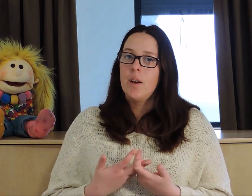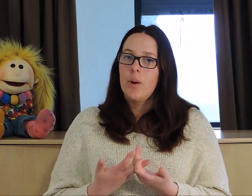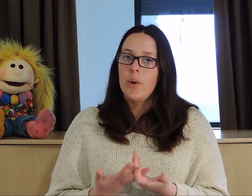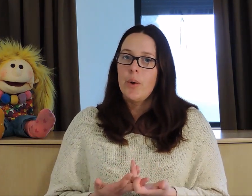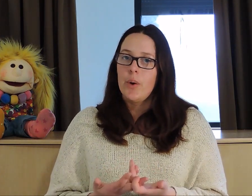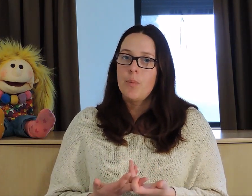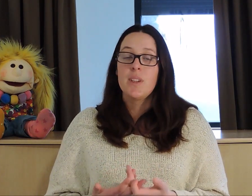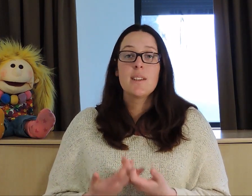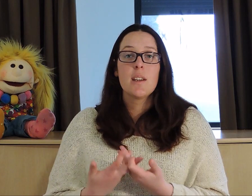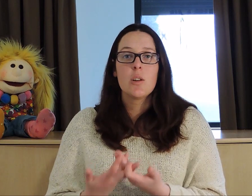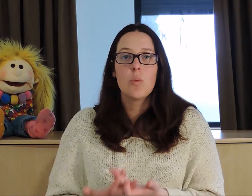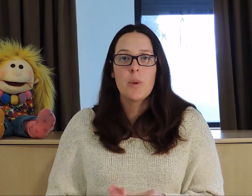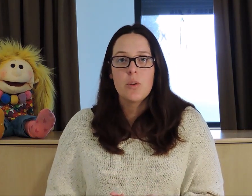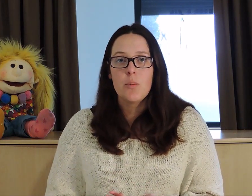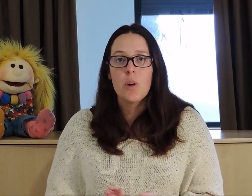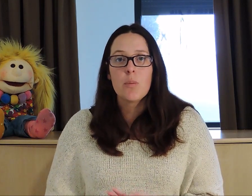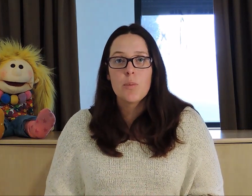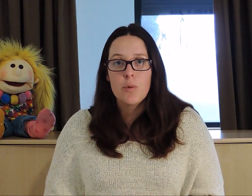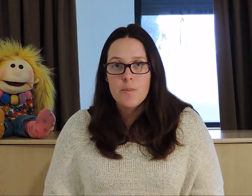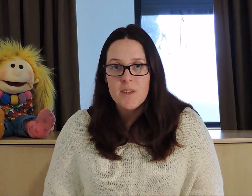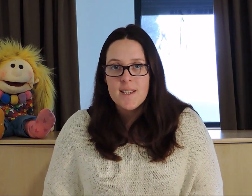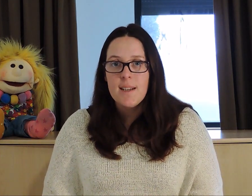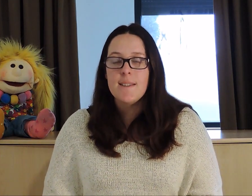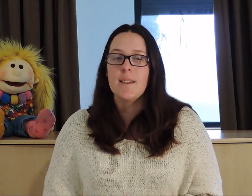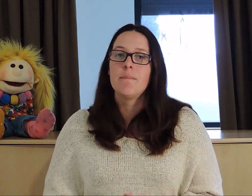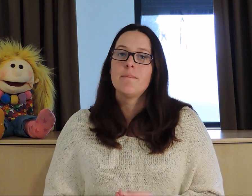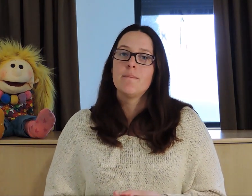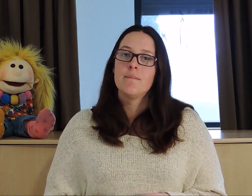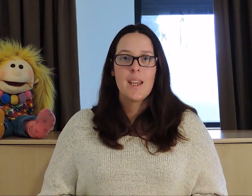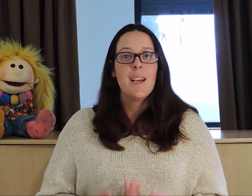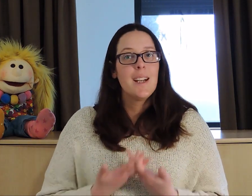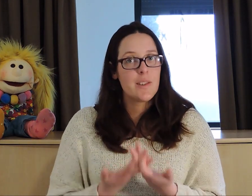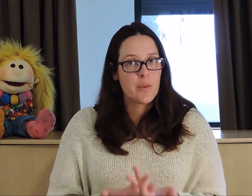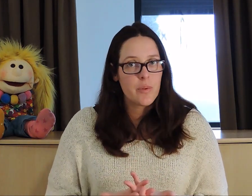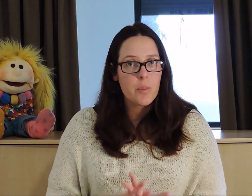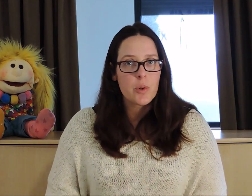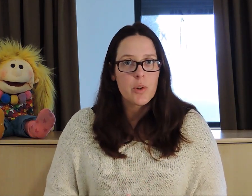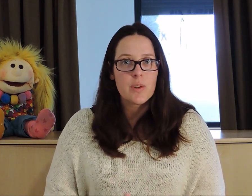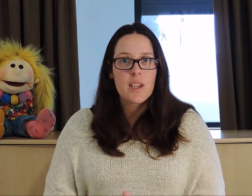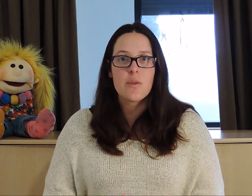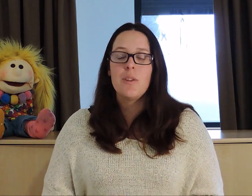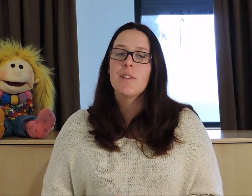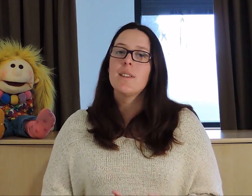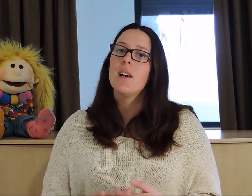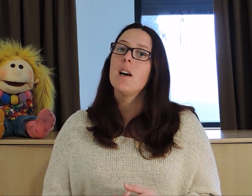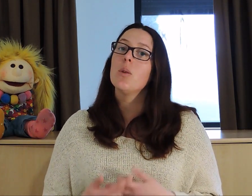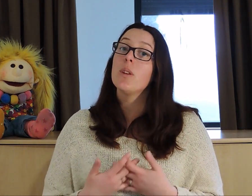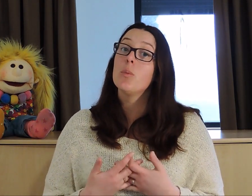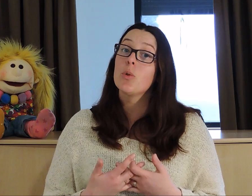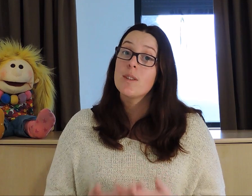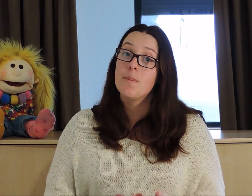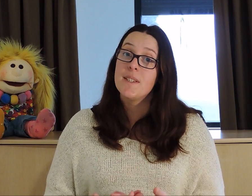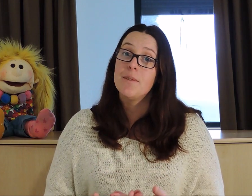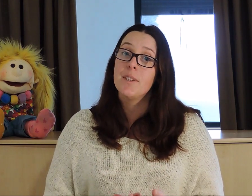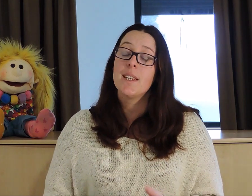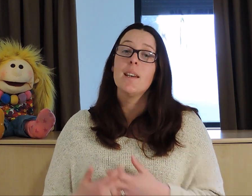peut-être un accompagnement un peu plus spécialisé. Les enfants porteurs de trisomie 21 ont des besoins spécifiques